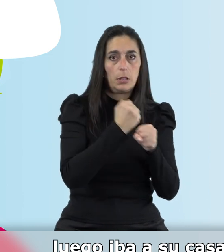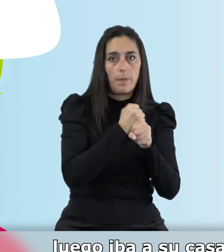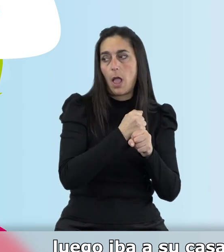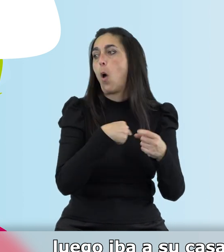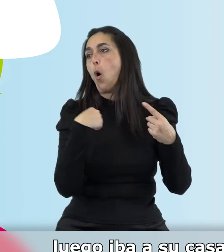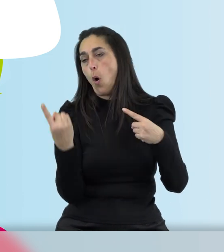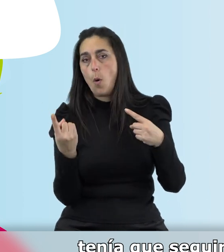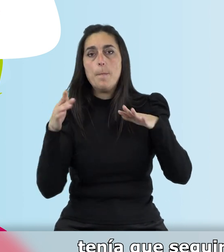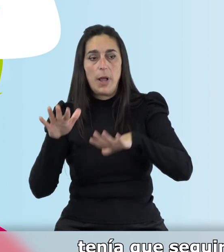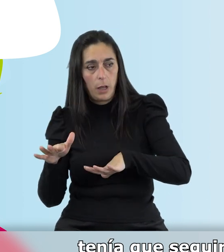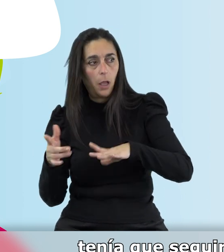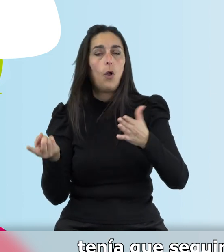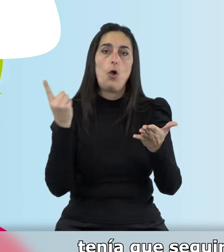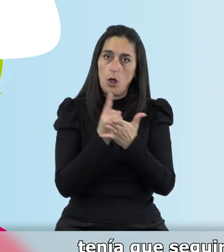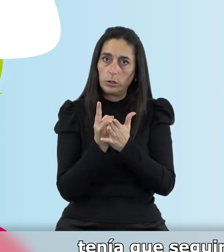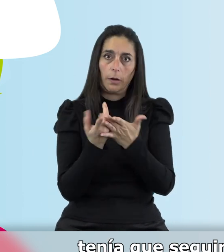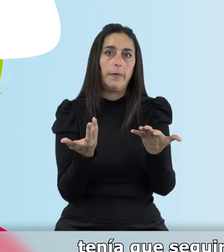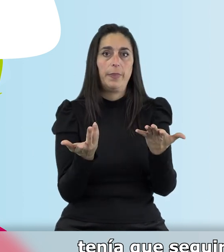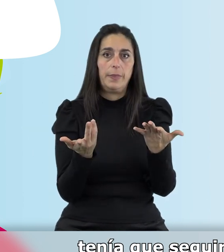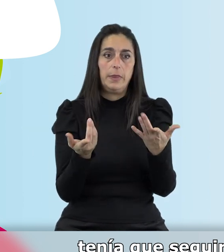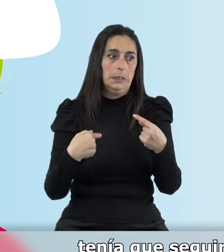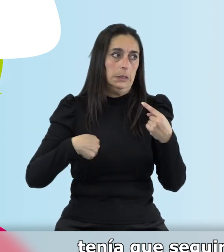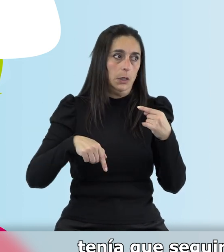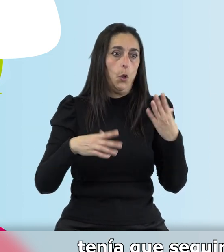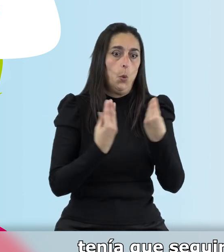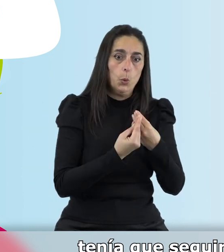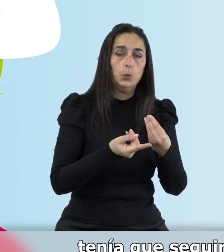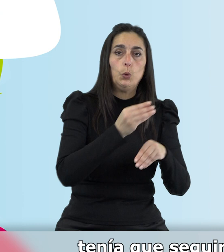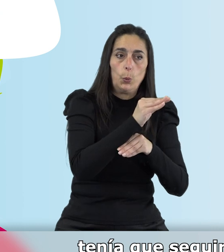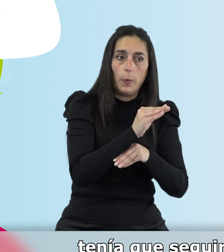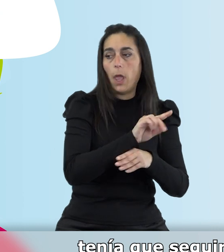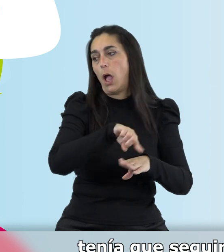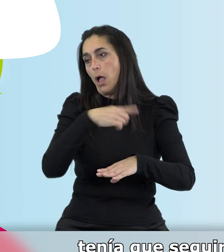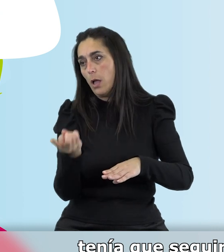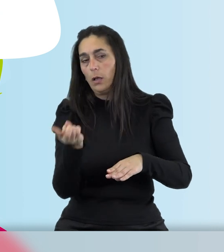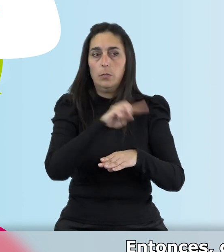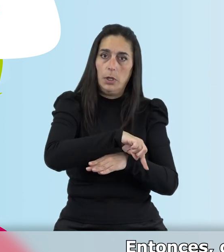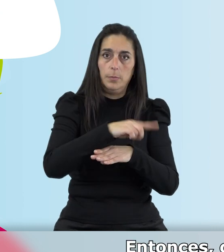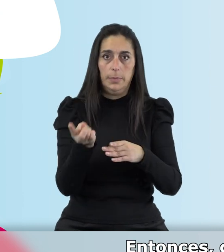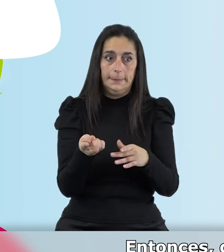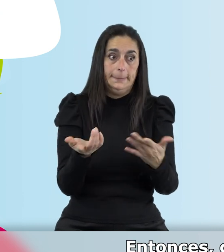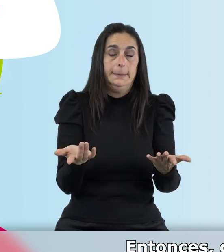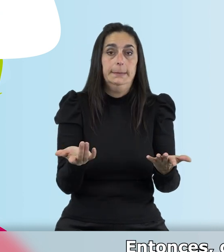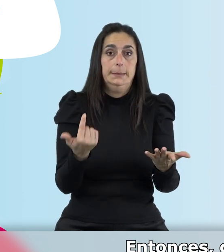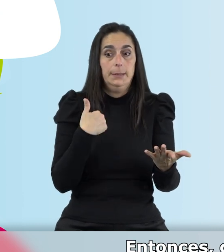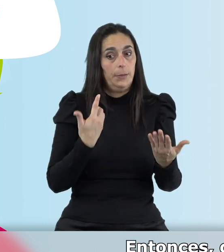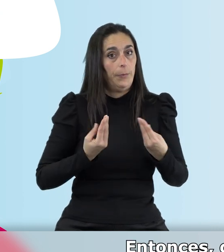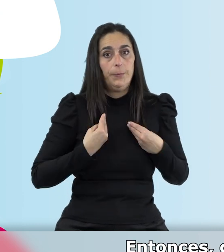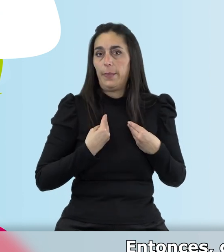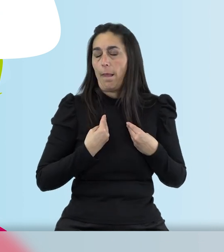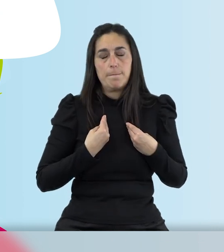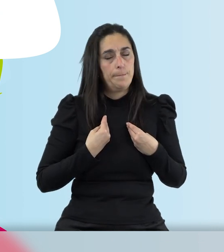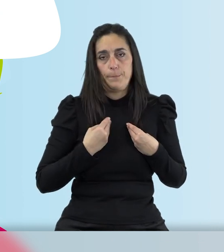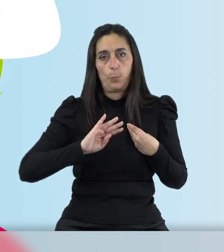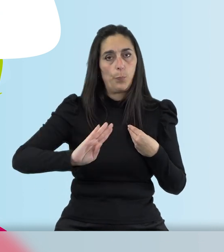seguía trabajando, paraba, tenía que seguir con ellos, luego volvía así. Entonces pues claro, mi vida se vio